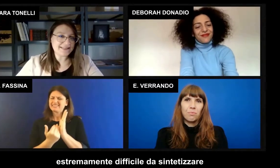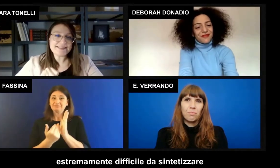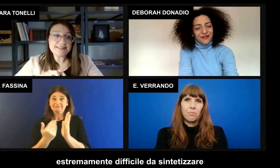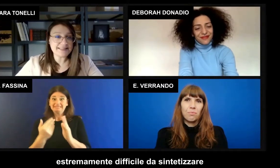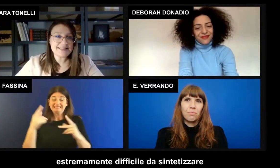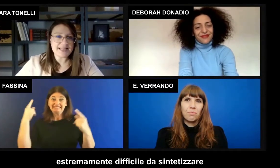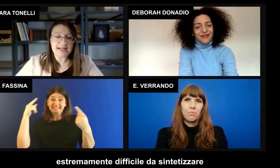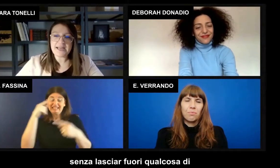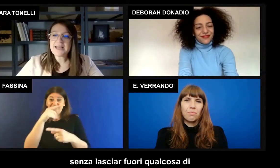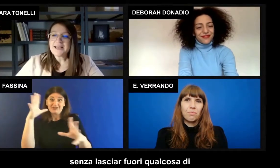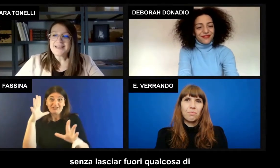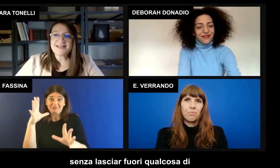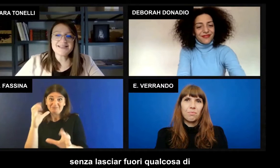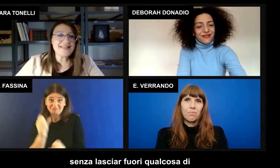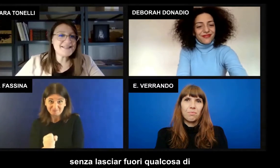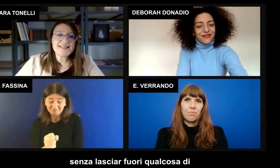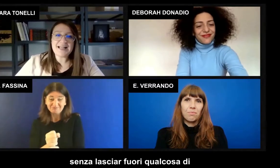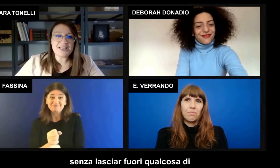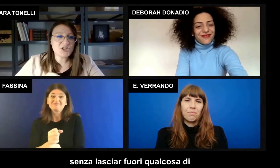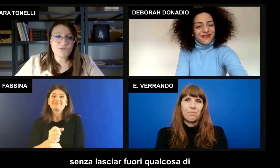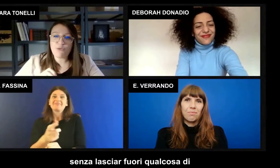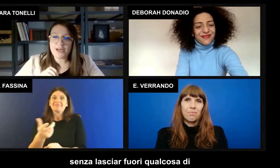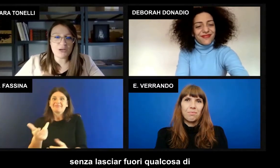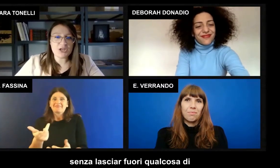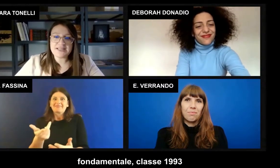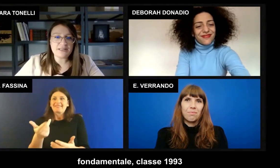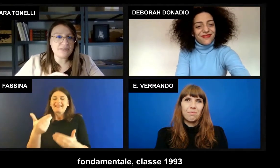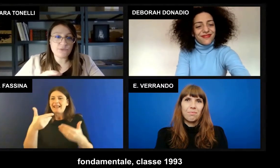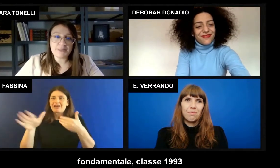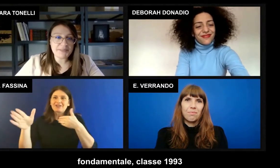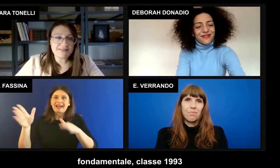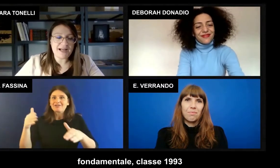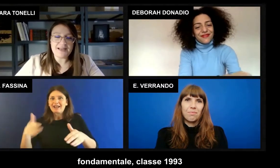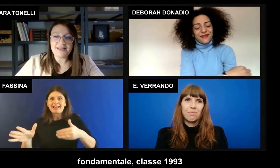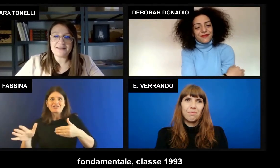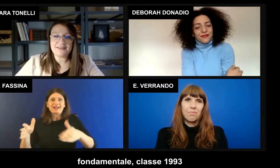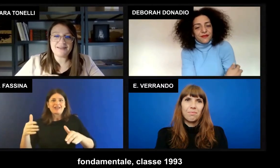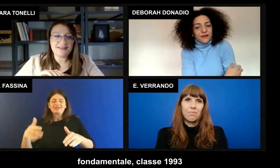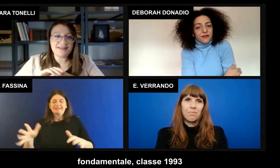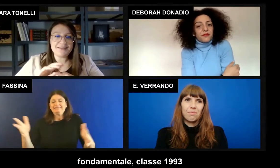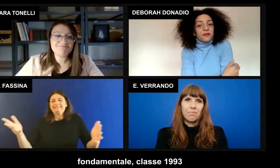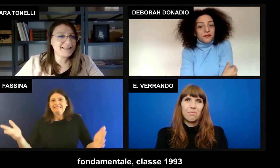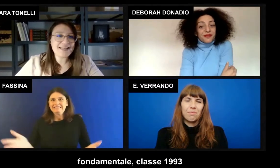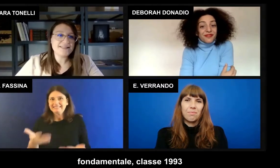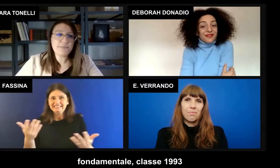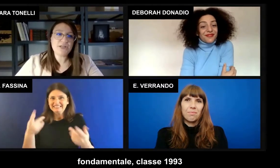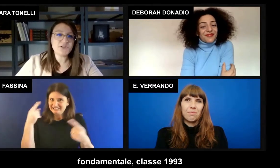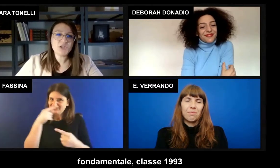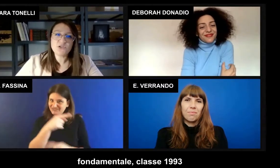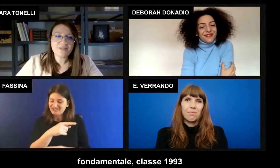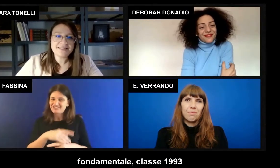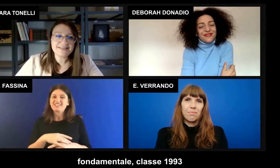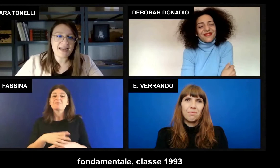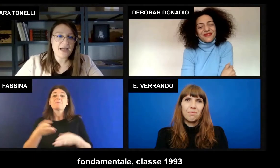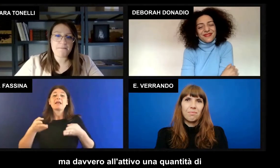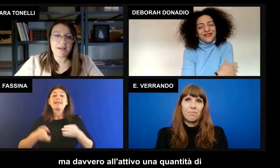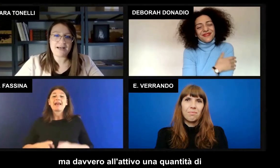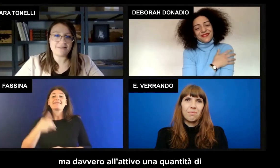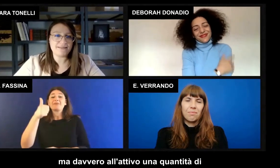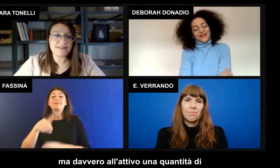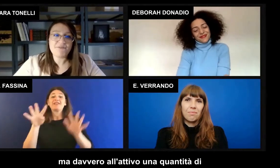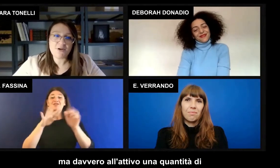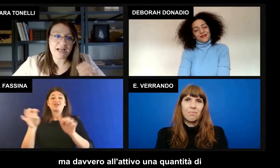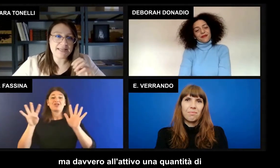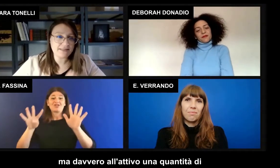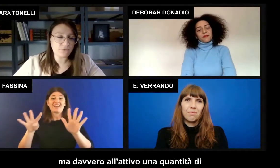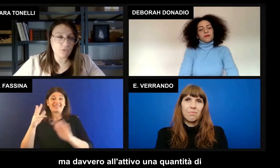da sintetizzare senza lasciar fuori qualcosa di fondamentale, classe 1993 ma